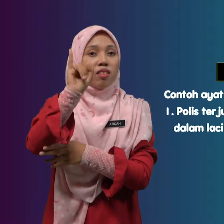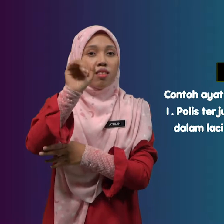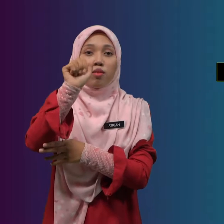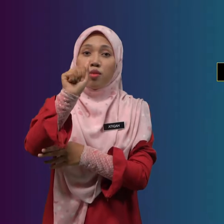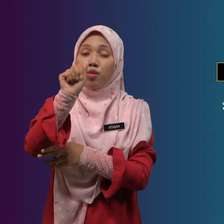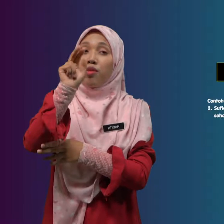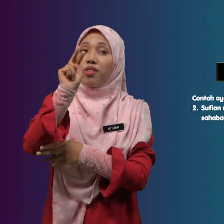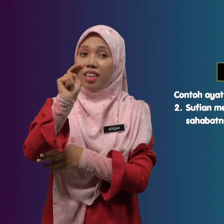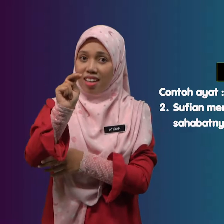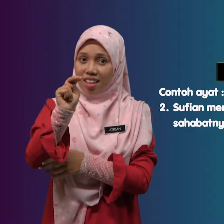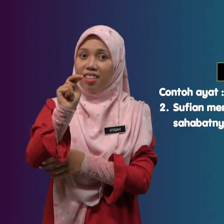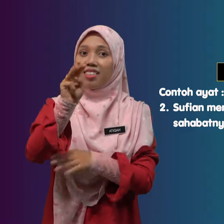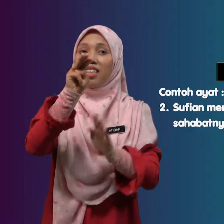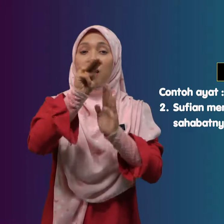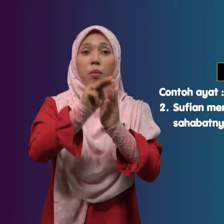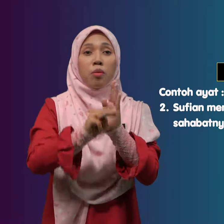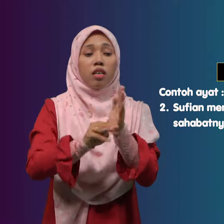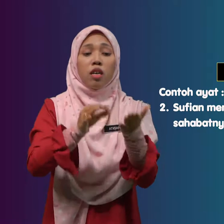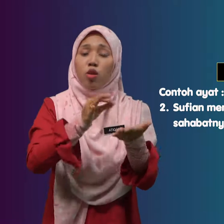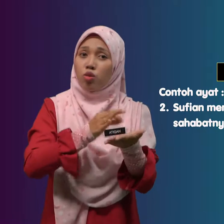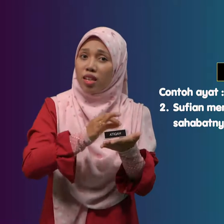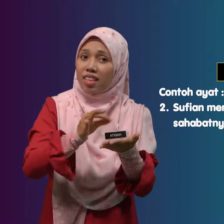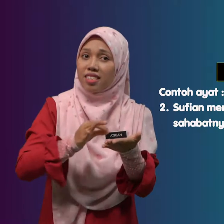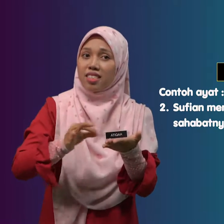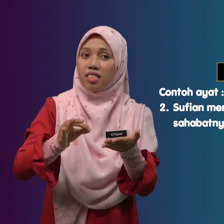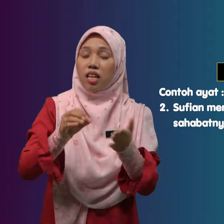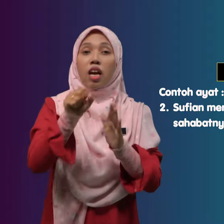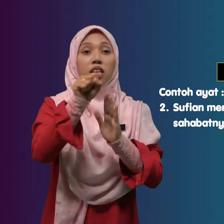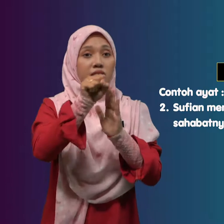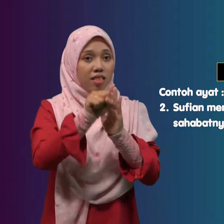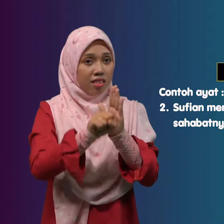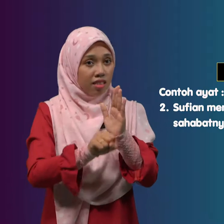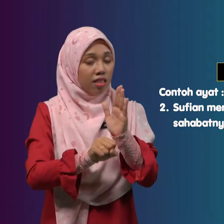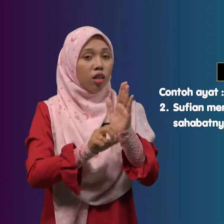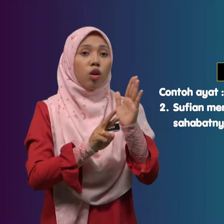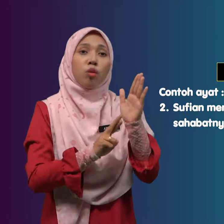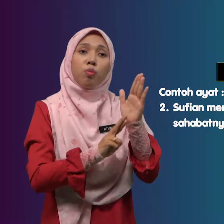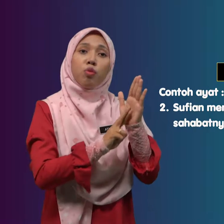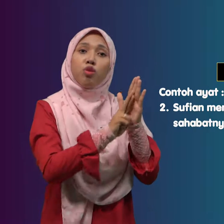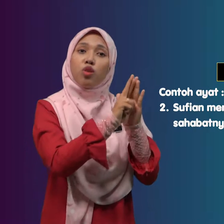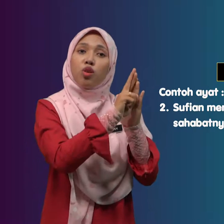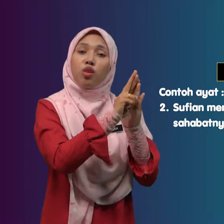Sufian Menulis Sepucuk